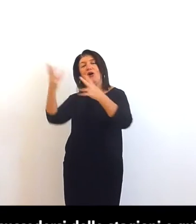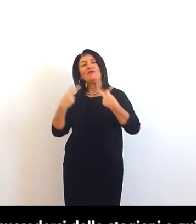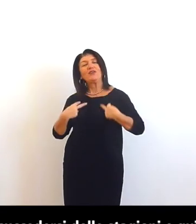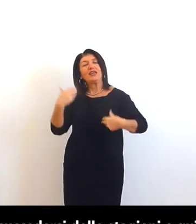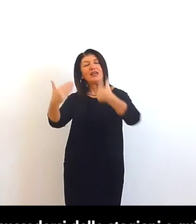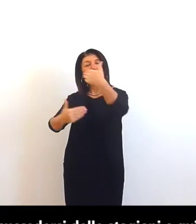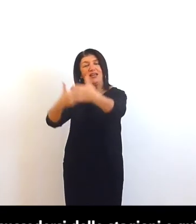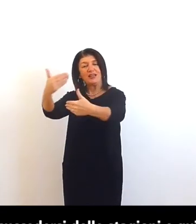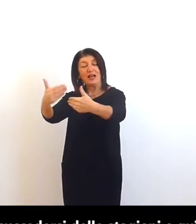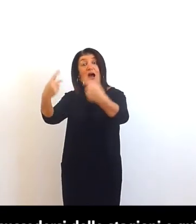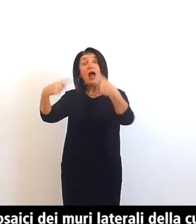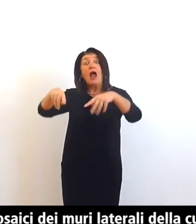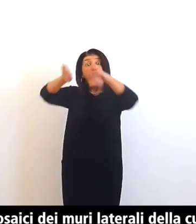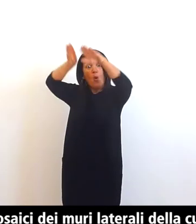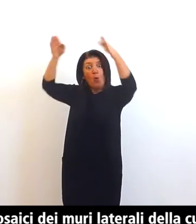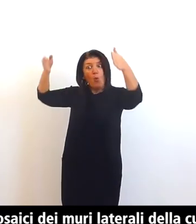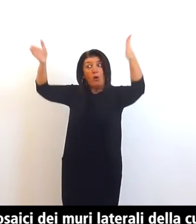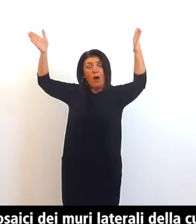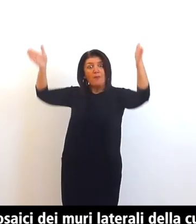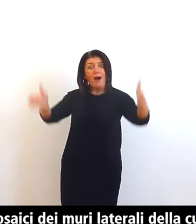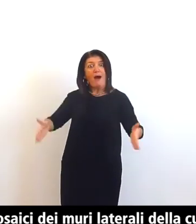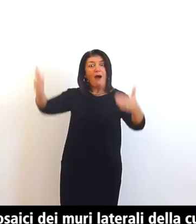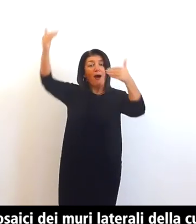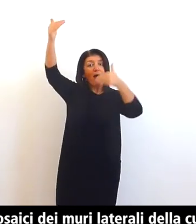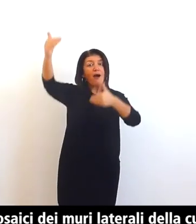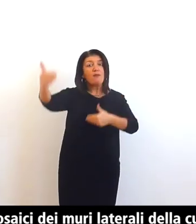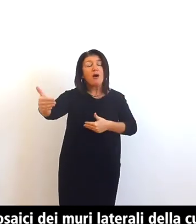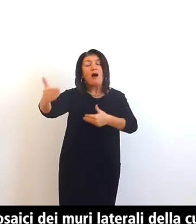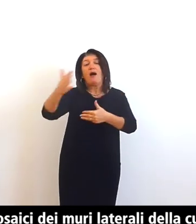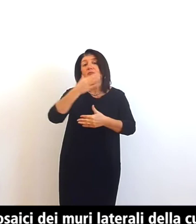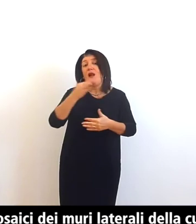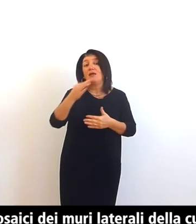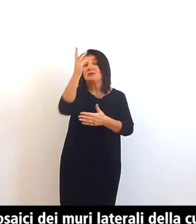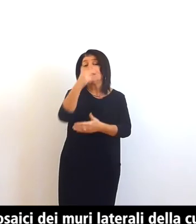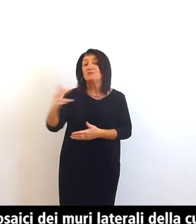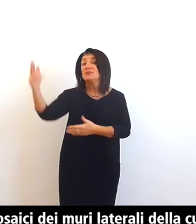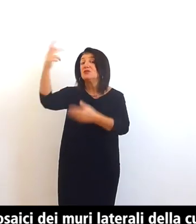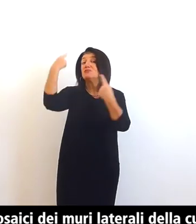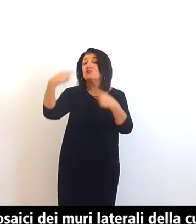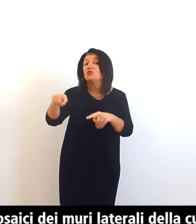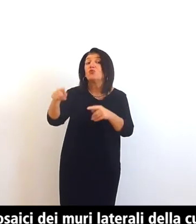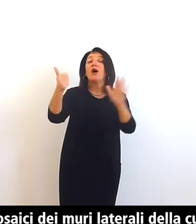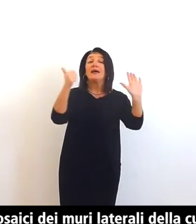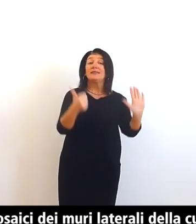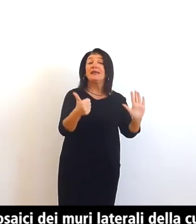muri laterali della cupola raffiguranti per intero sei santi protasio e gervasio i vescovi